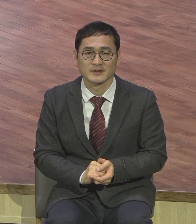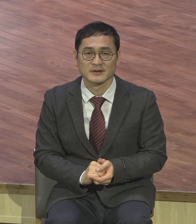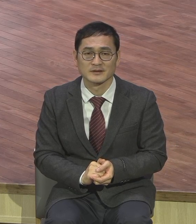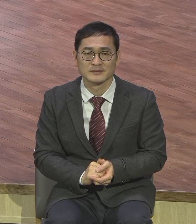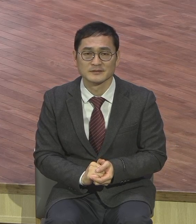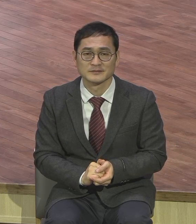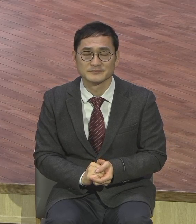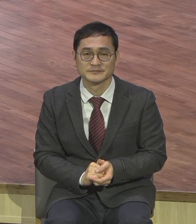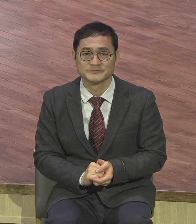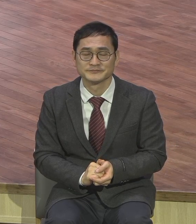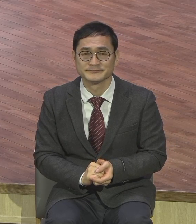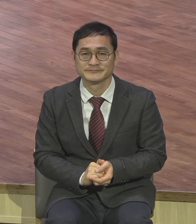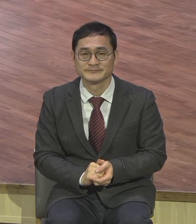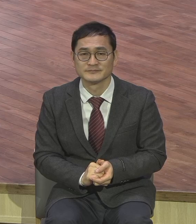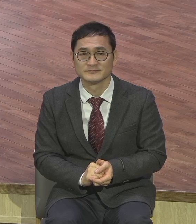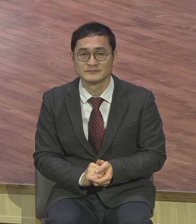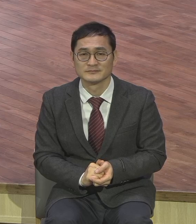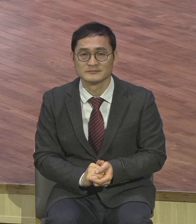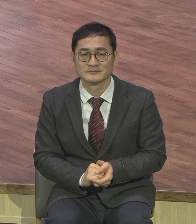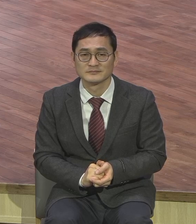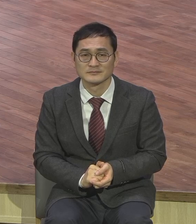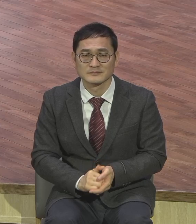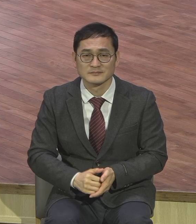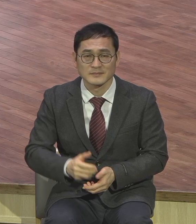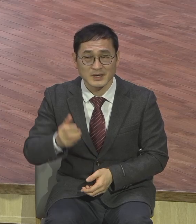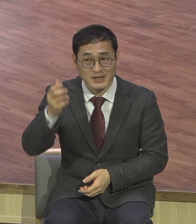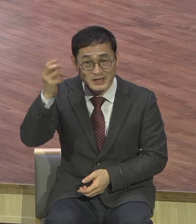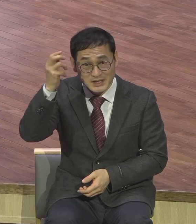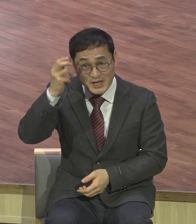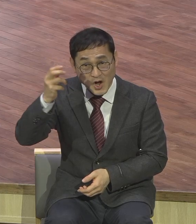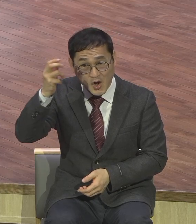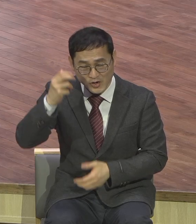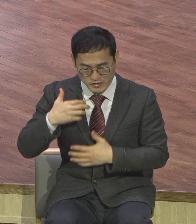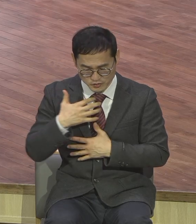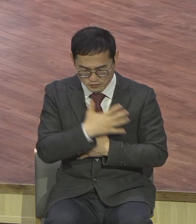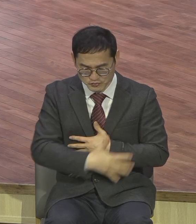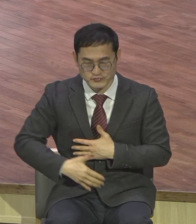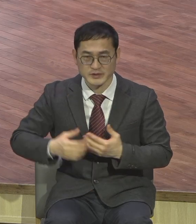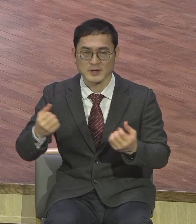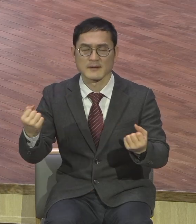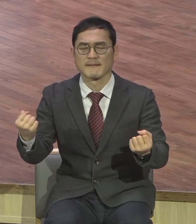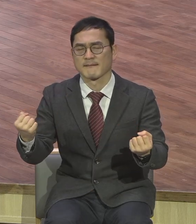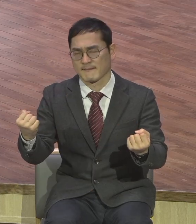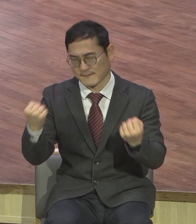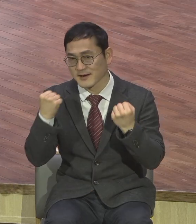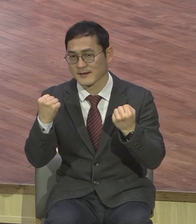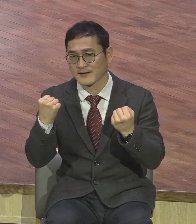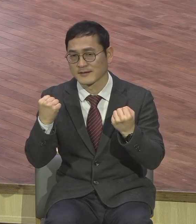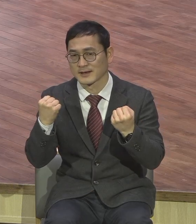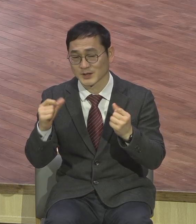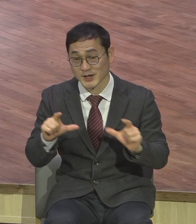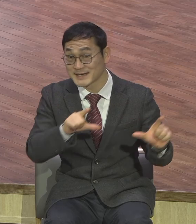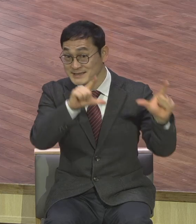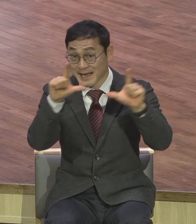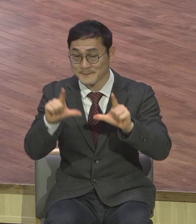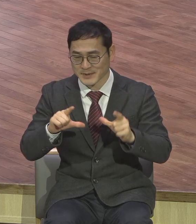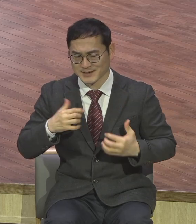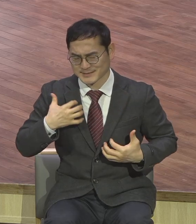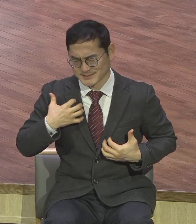되어버리면 영혼은 말 것도 없고 욕심도 강건하고 삶도 삶 자체도 강건하게 하나님 형통께